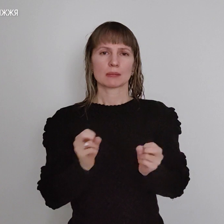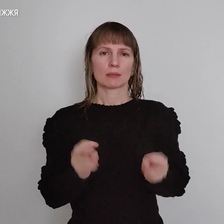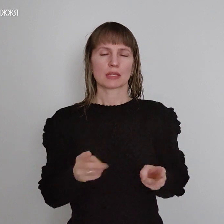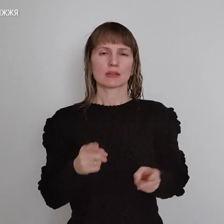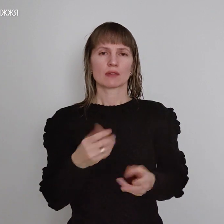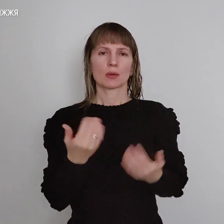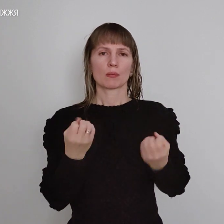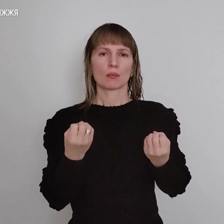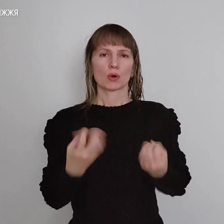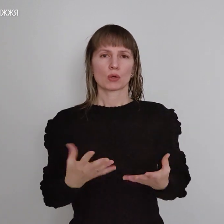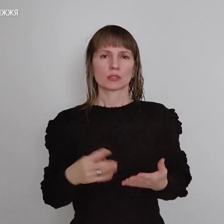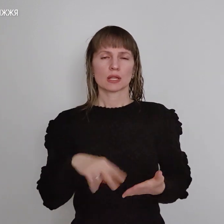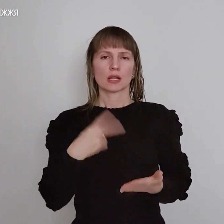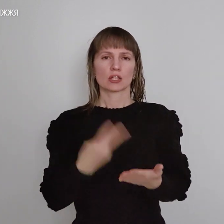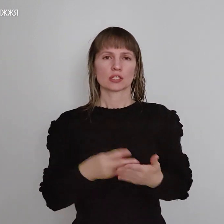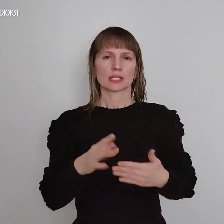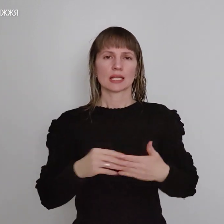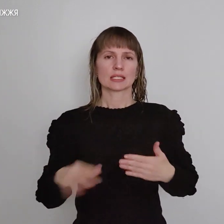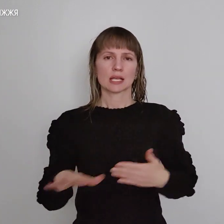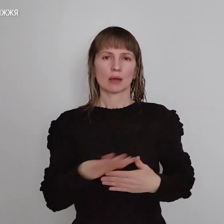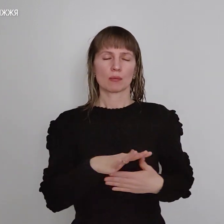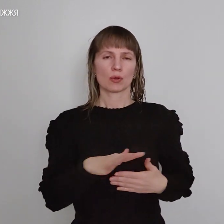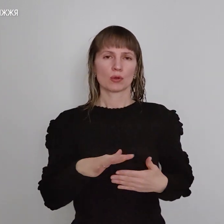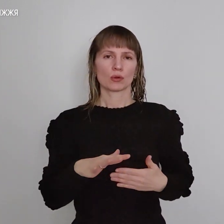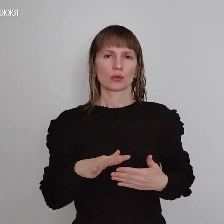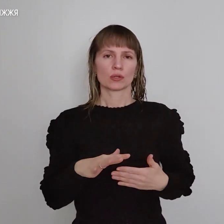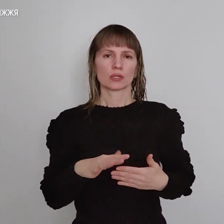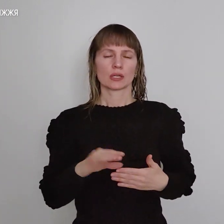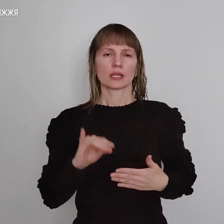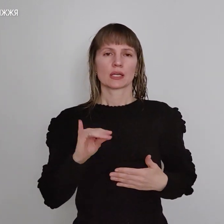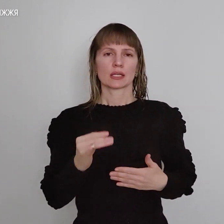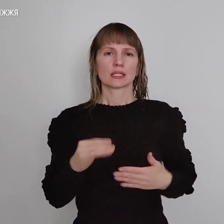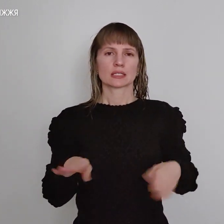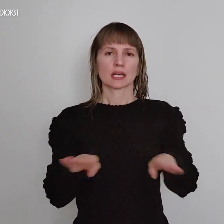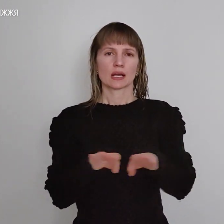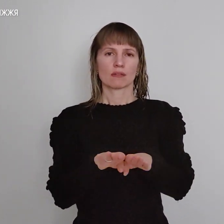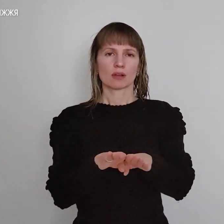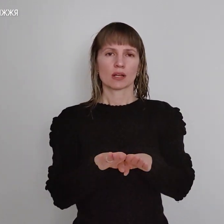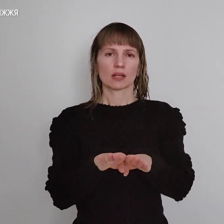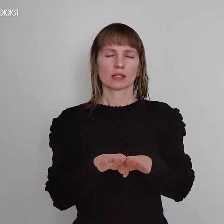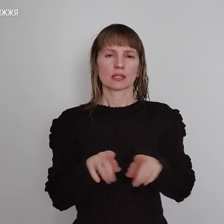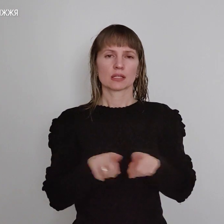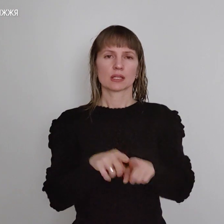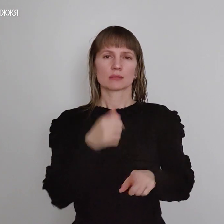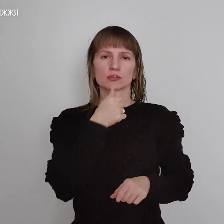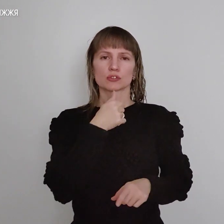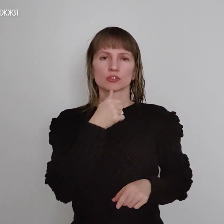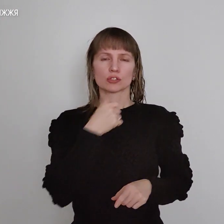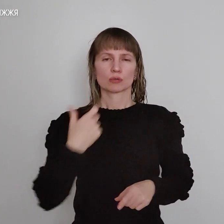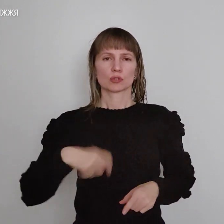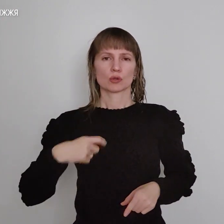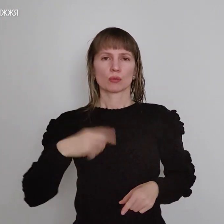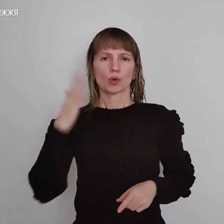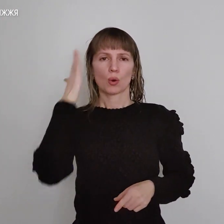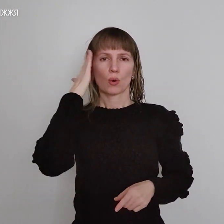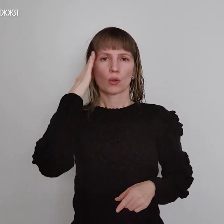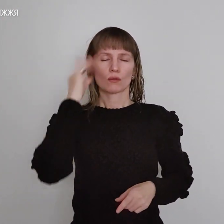просто падаєте на землю, і закриваєте таким чином солі, горлого, і шиї.